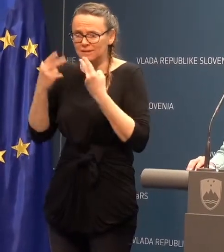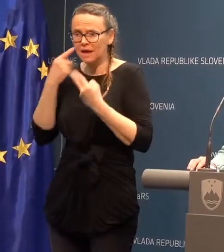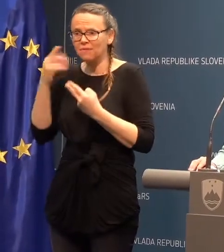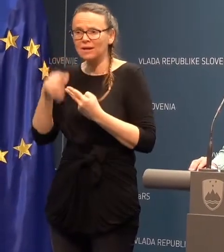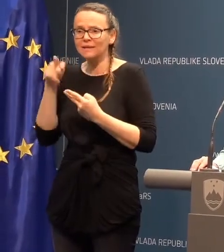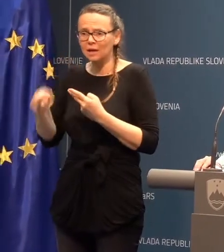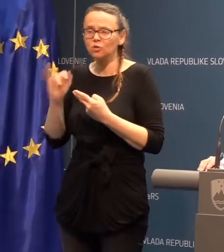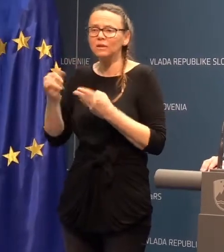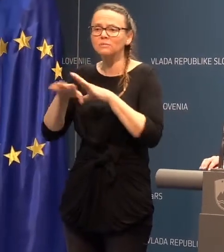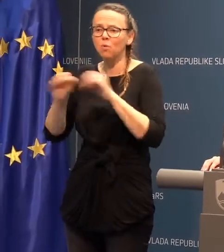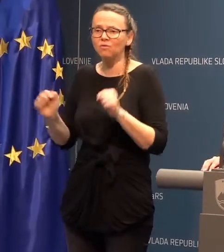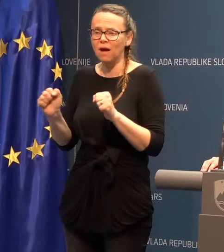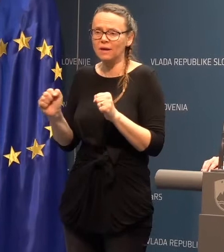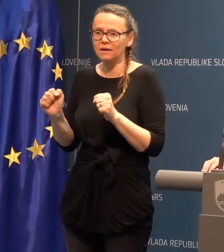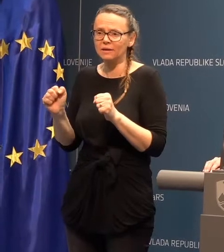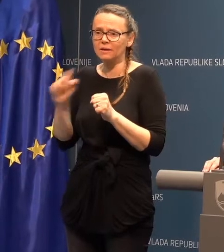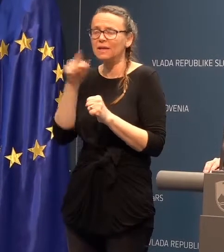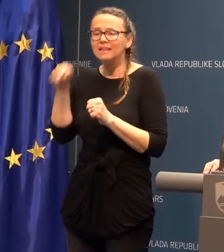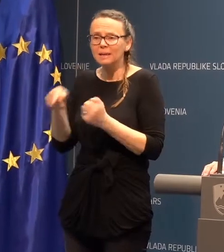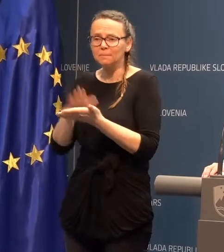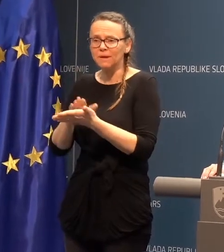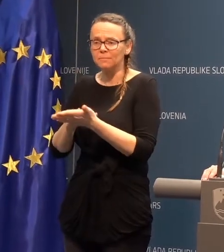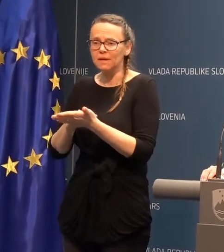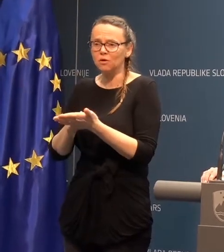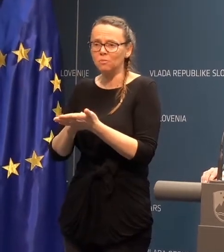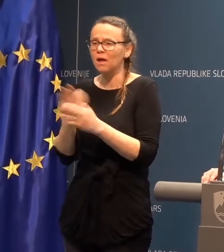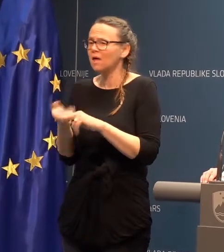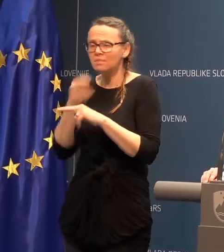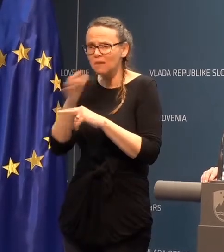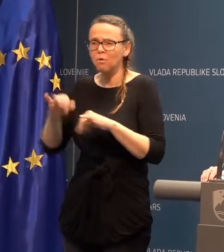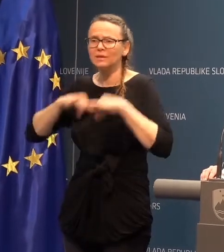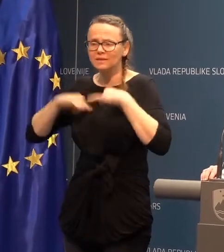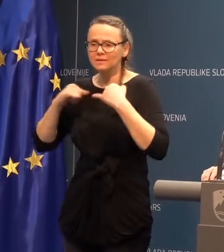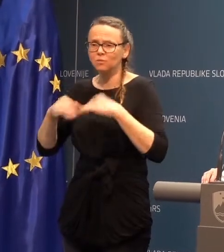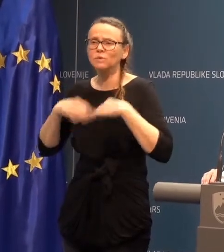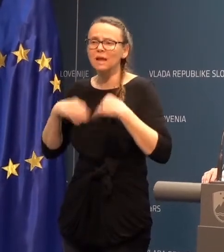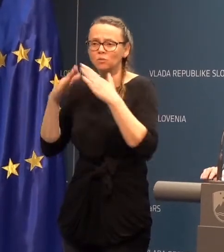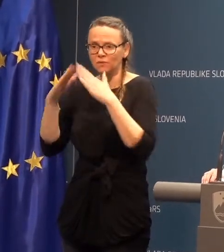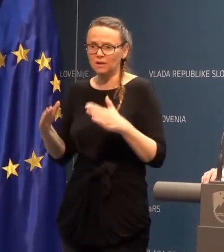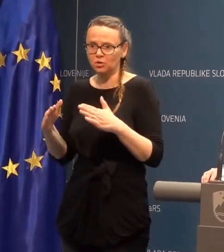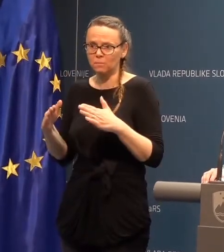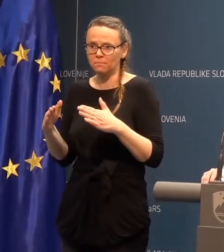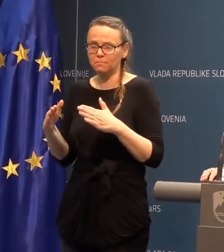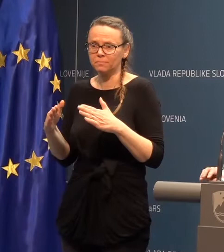smo se uhvarjali predvsem z tem primjerom najbolj intenzivno v zdravstvenem domu